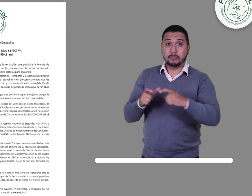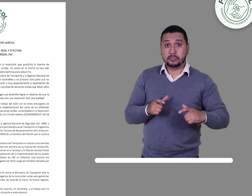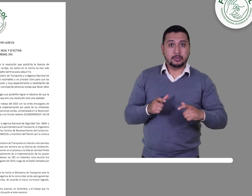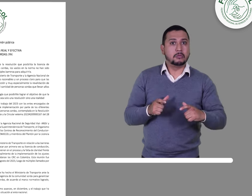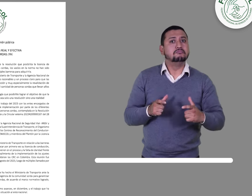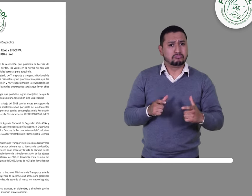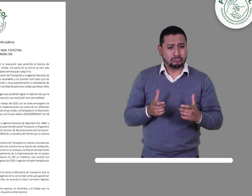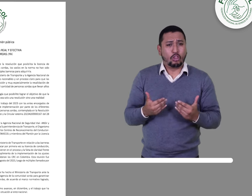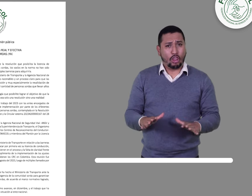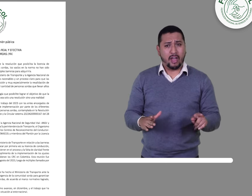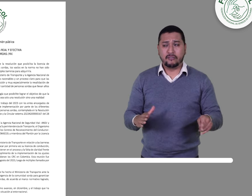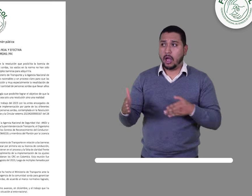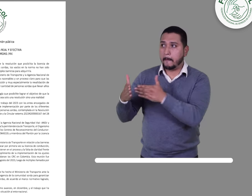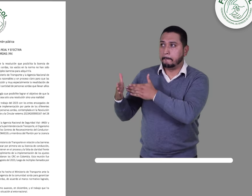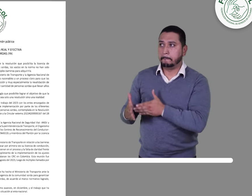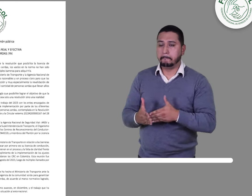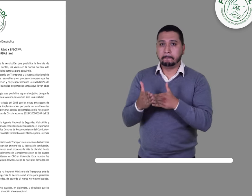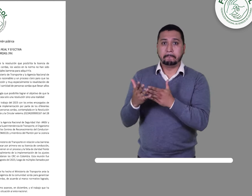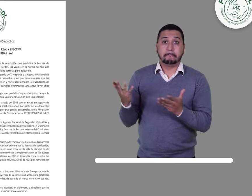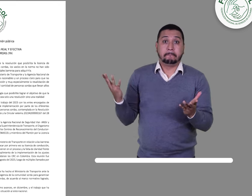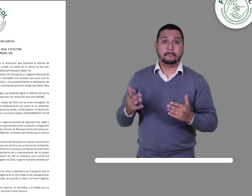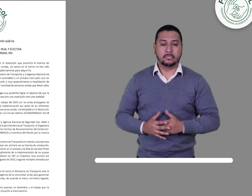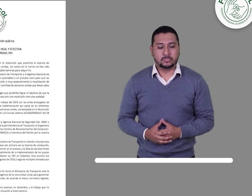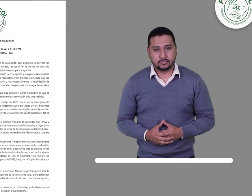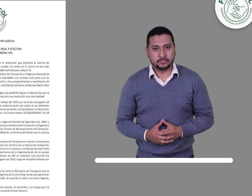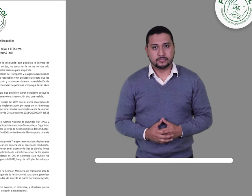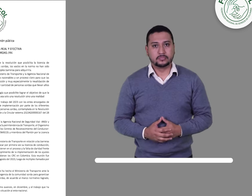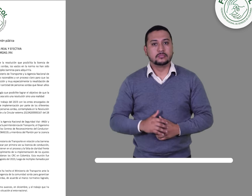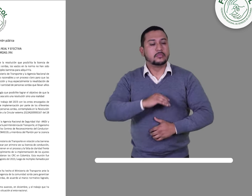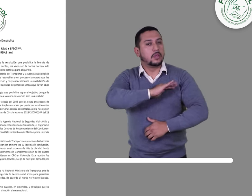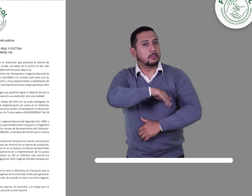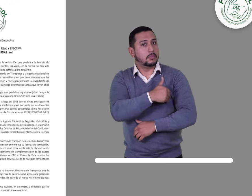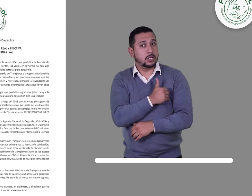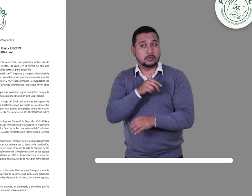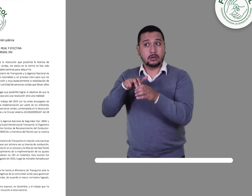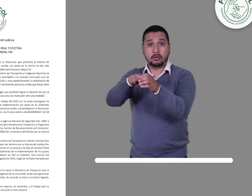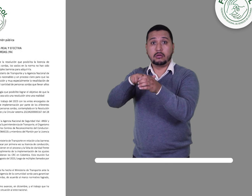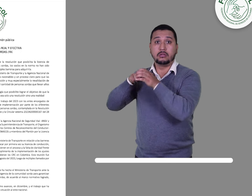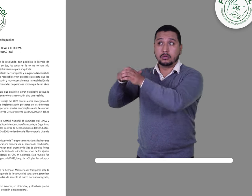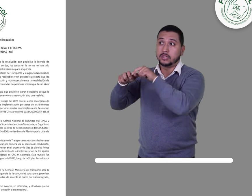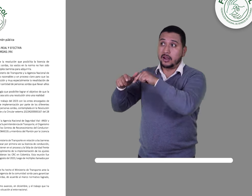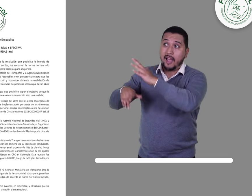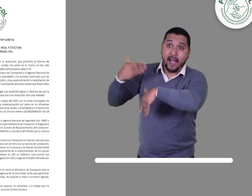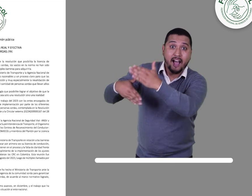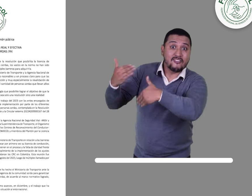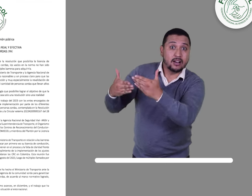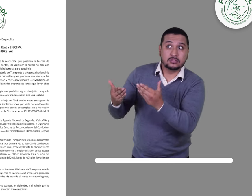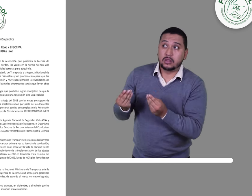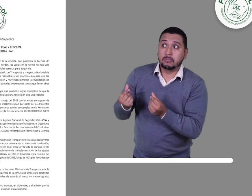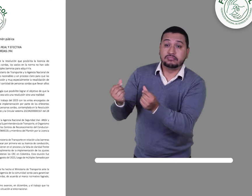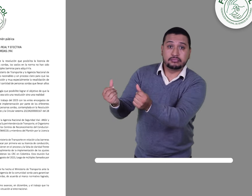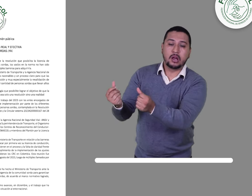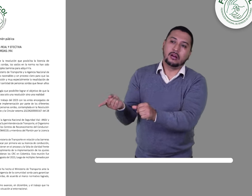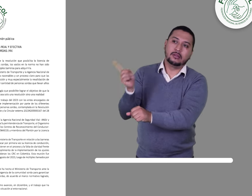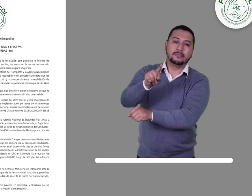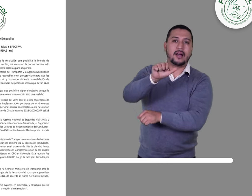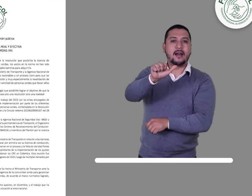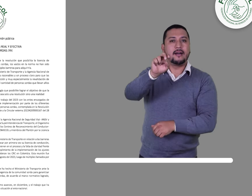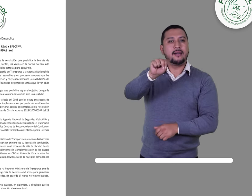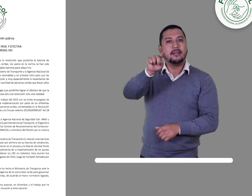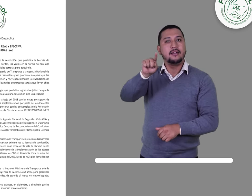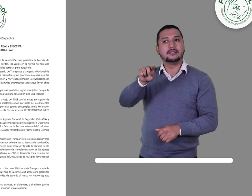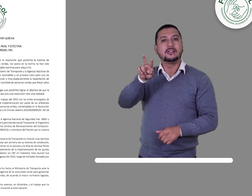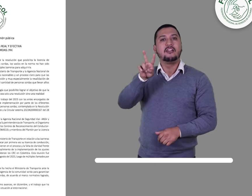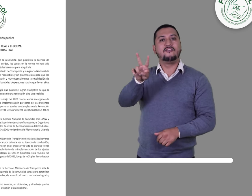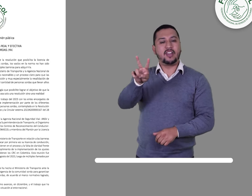No hay avances significativos por parte del Ministerio de Transporte y la Agencia Nacional de Seguridad Vial para